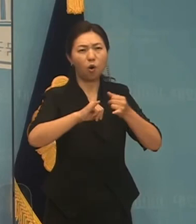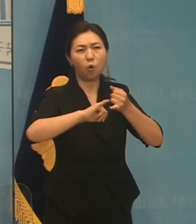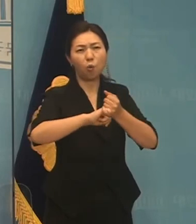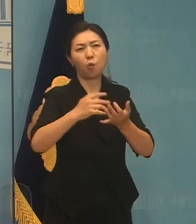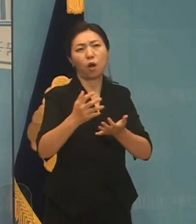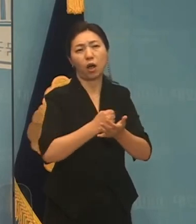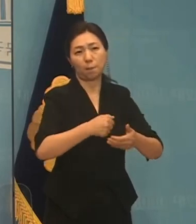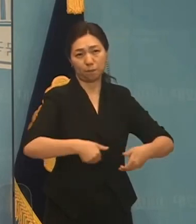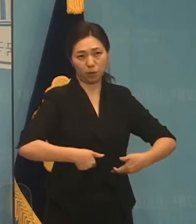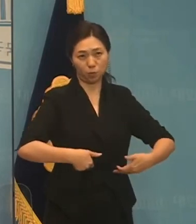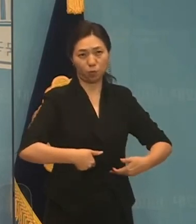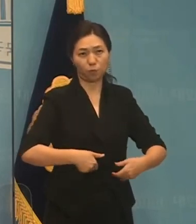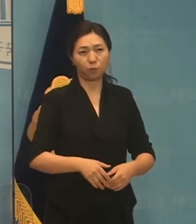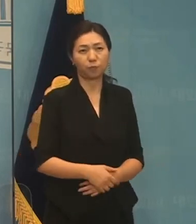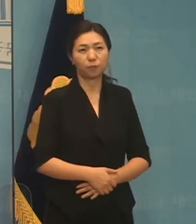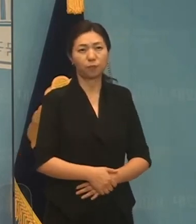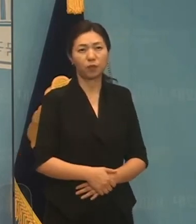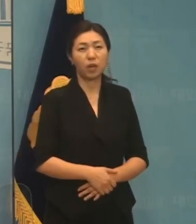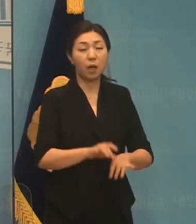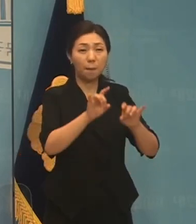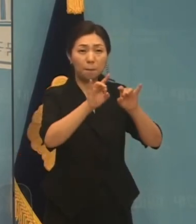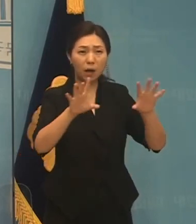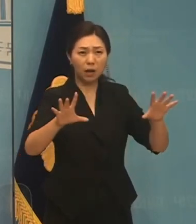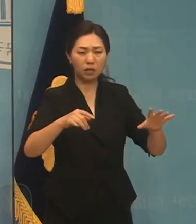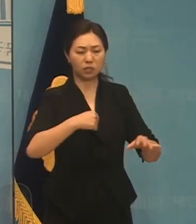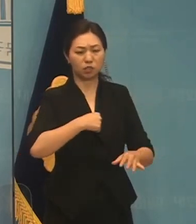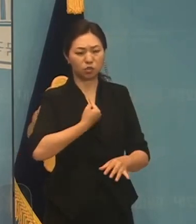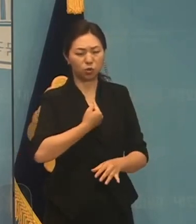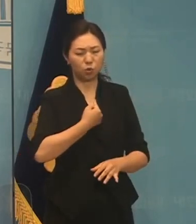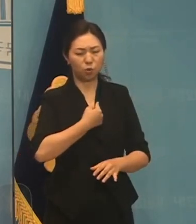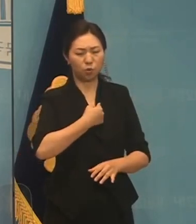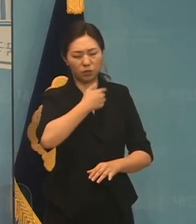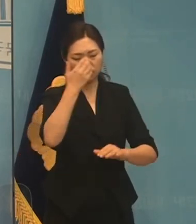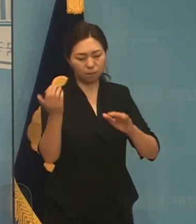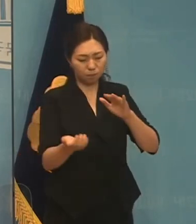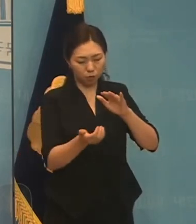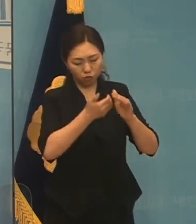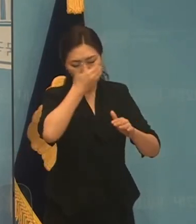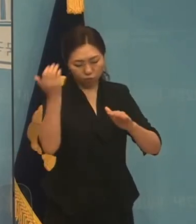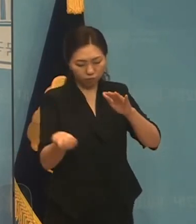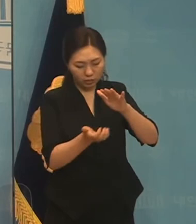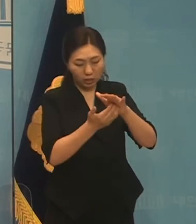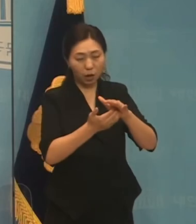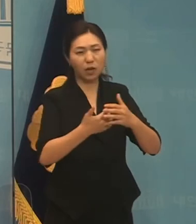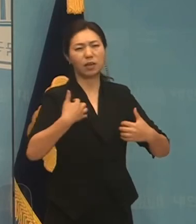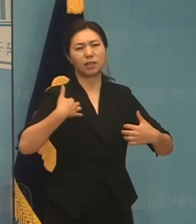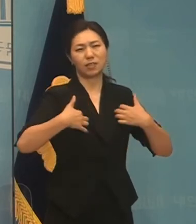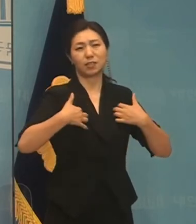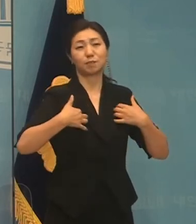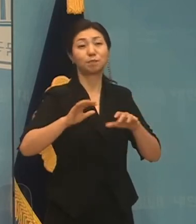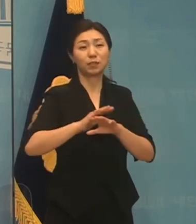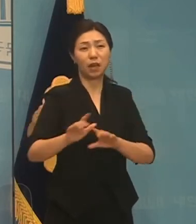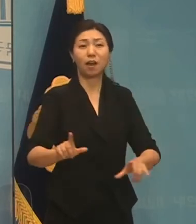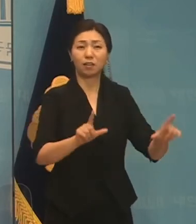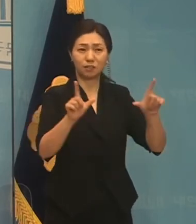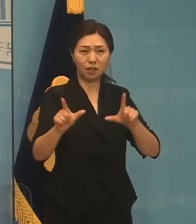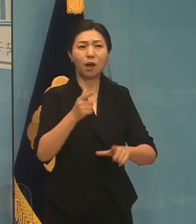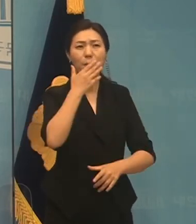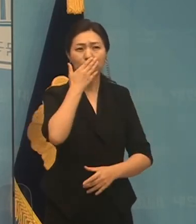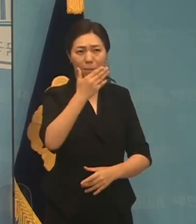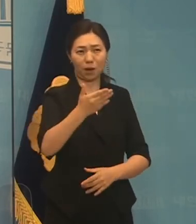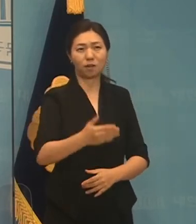그래야 저마다 자신의 보람과 기쁨을 누리면서 행복하게 살 수 있는 나라를